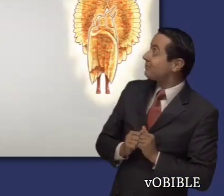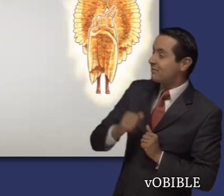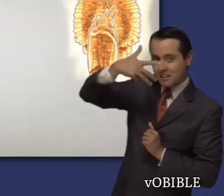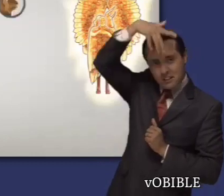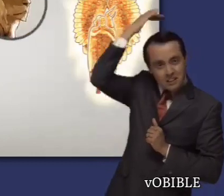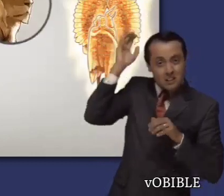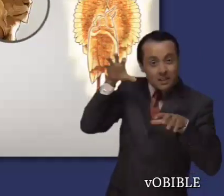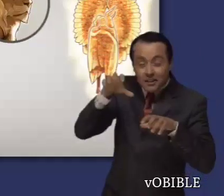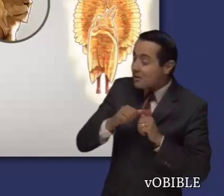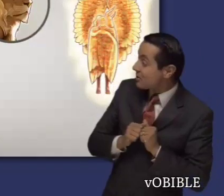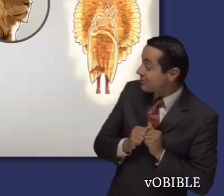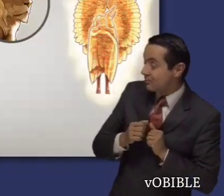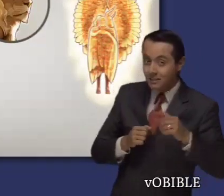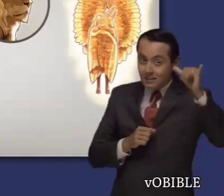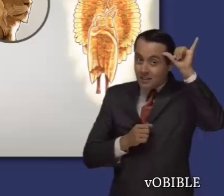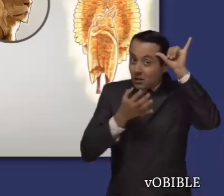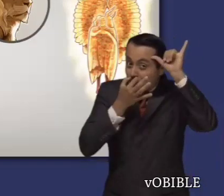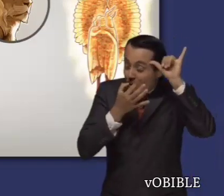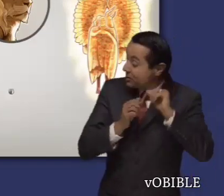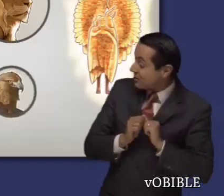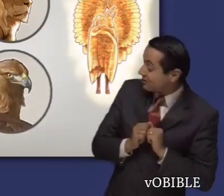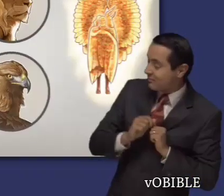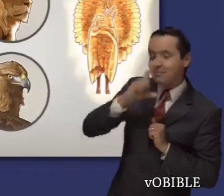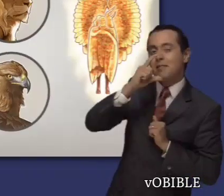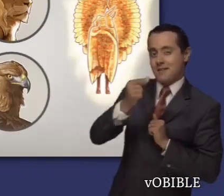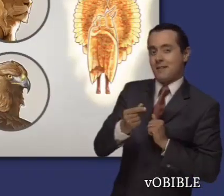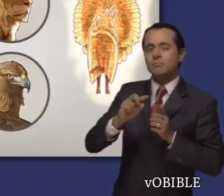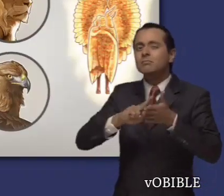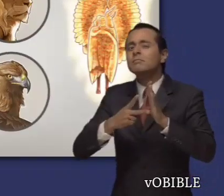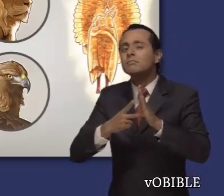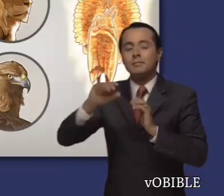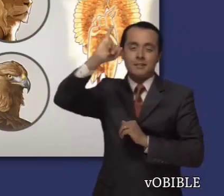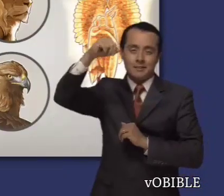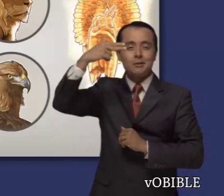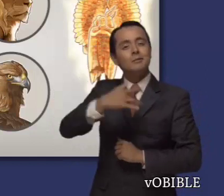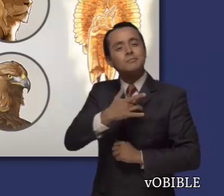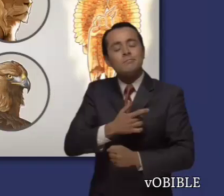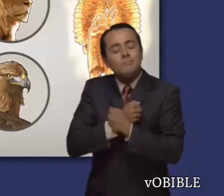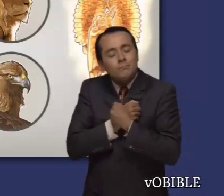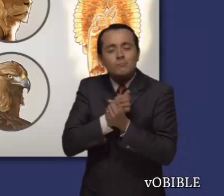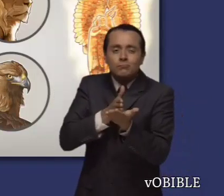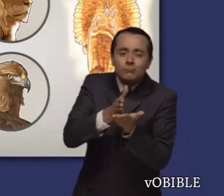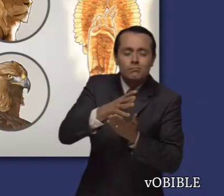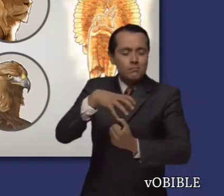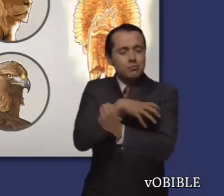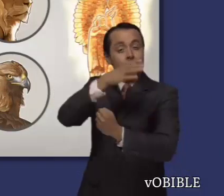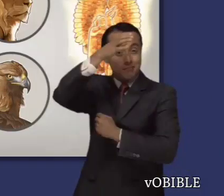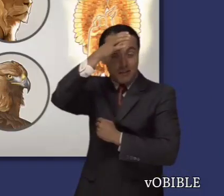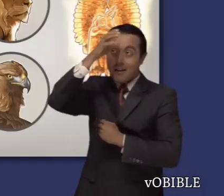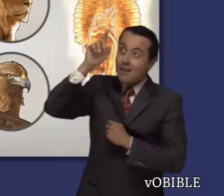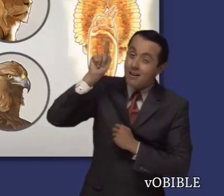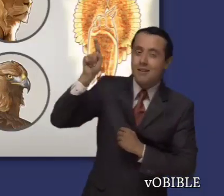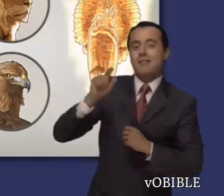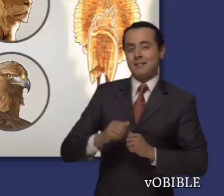hombre, un león, un toro y un águila. Estas caras reflejan cualidades